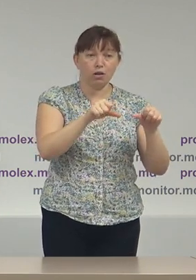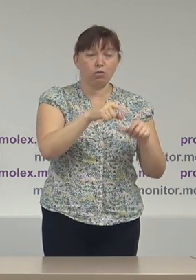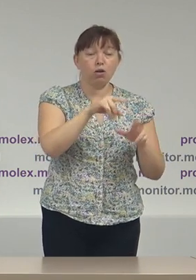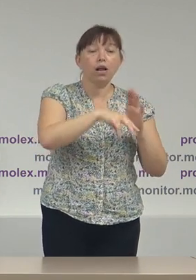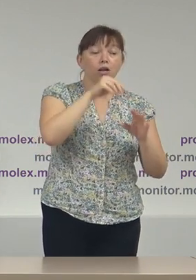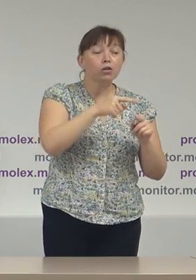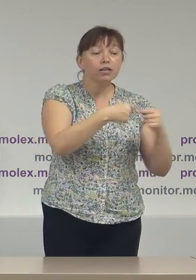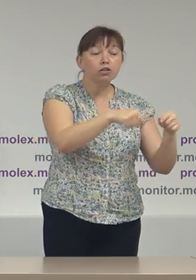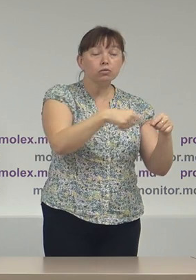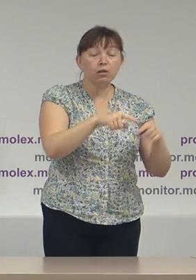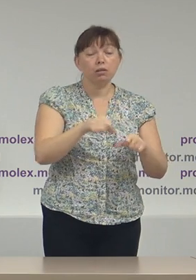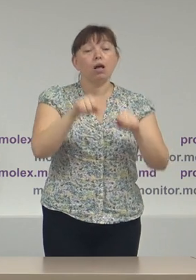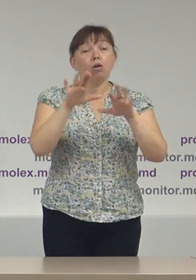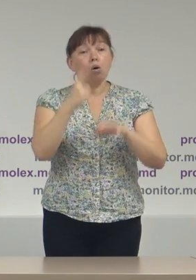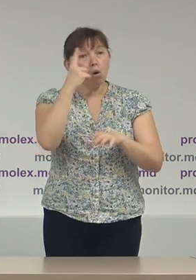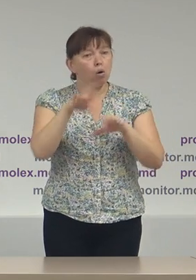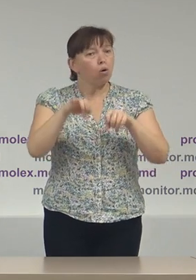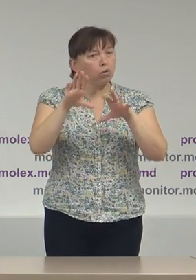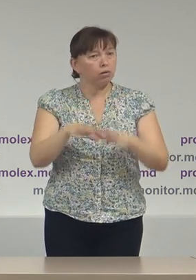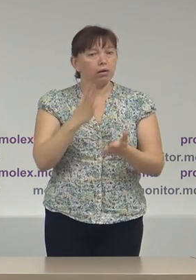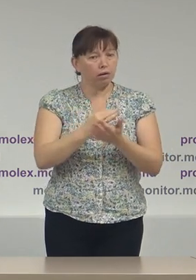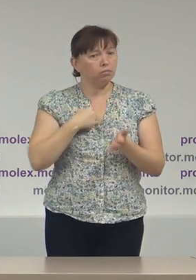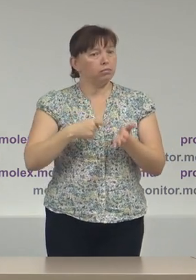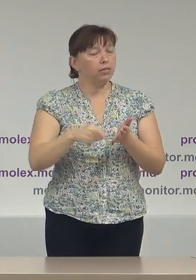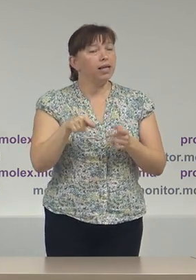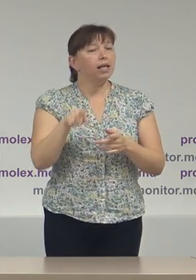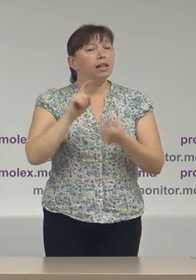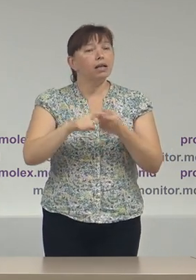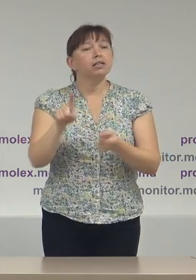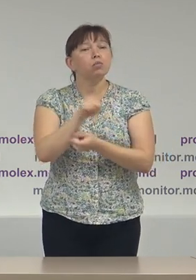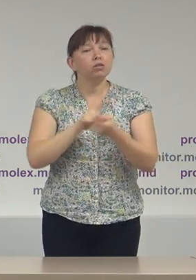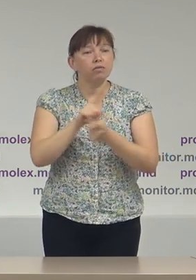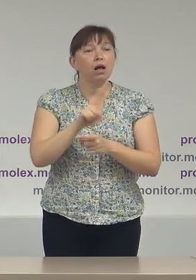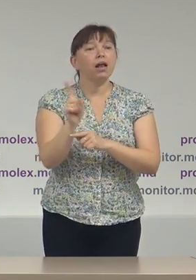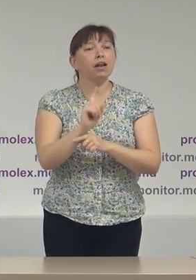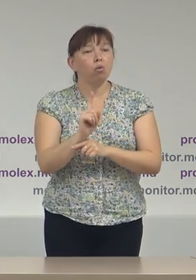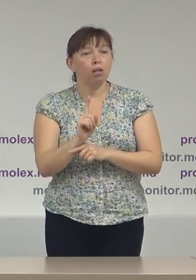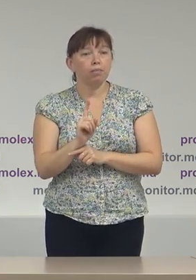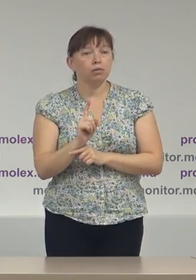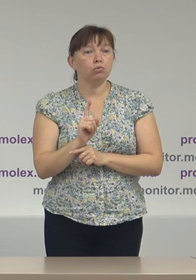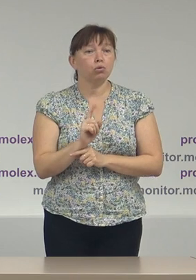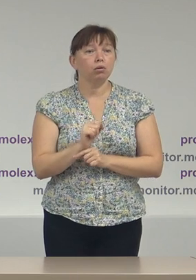dar o hotărâri aș vrea să o subliniez legată de modificarea regulamentului cu privire la